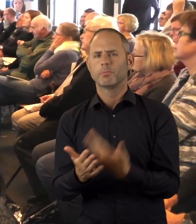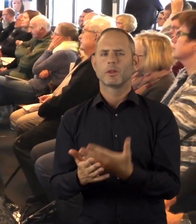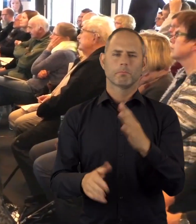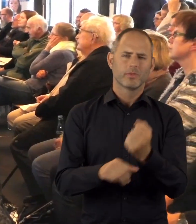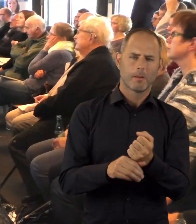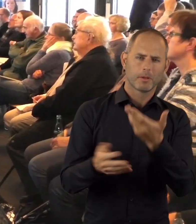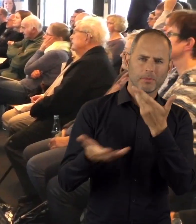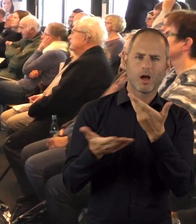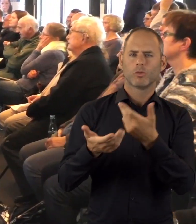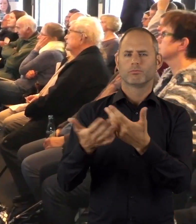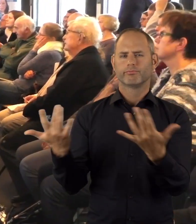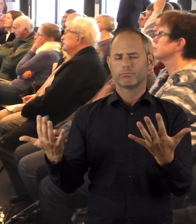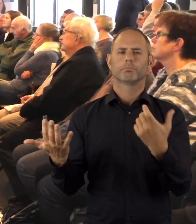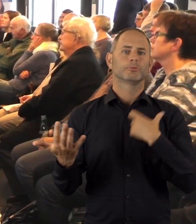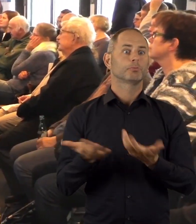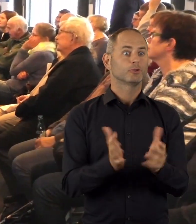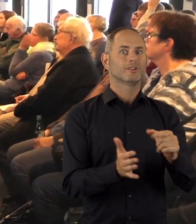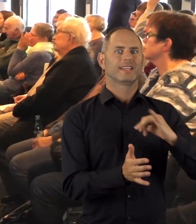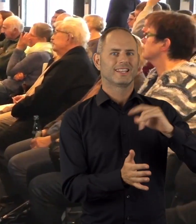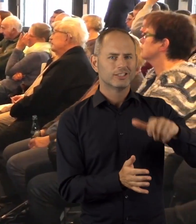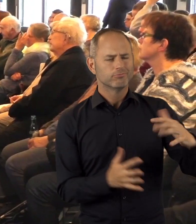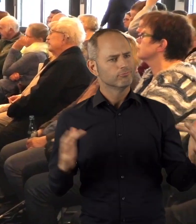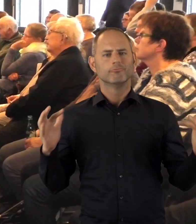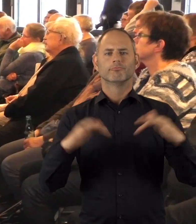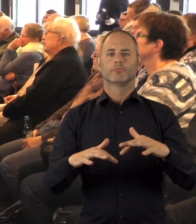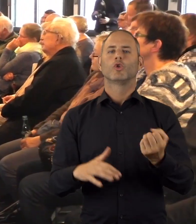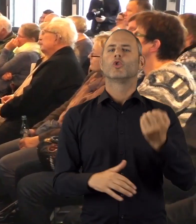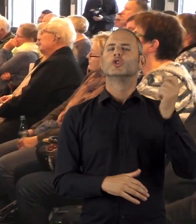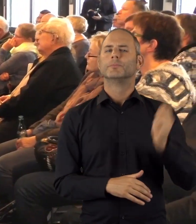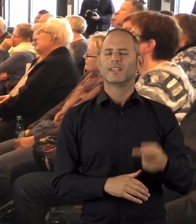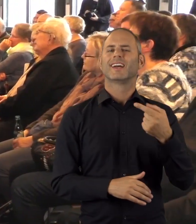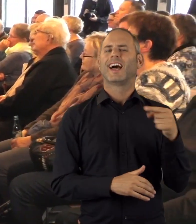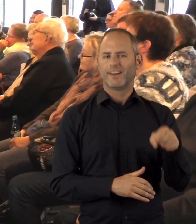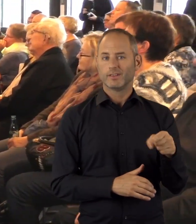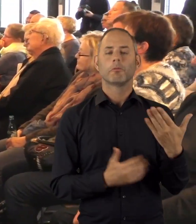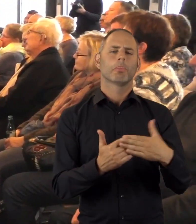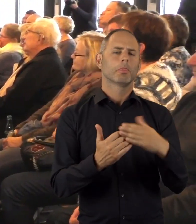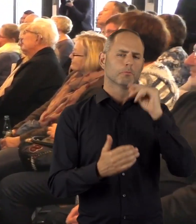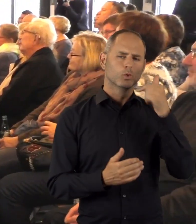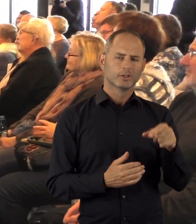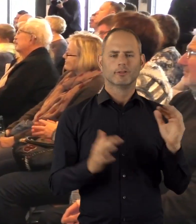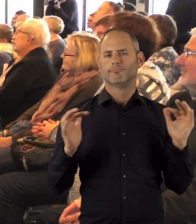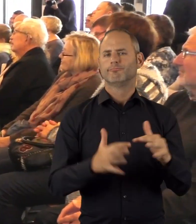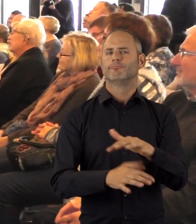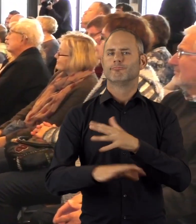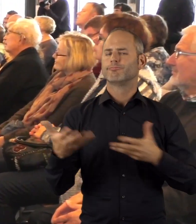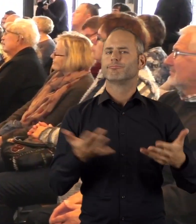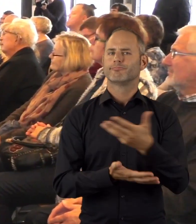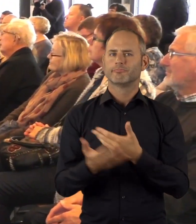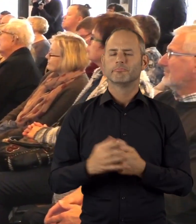Mitarbeiterinnen und Mitarbeiter aus Beratungsstellen und weitere am persönlichen Budget Interessierte waren dazu in die Kulturschmiede nach Gräfen bei